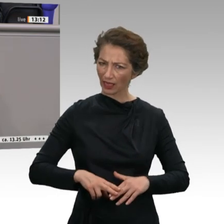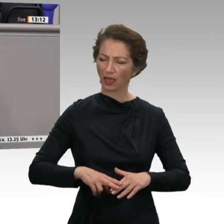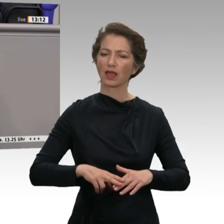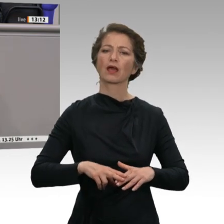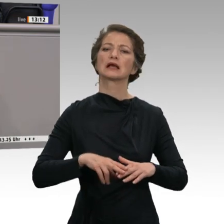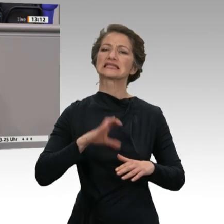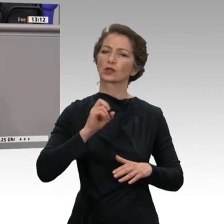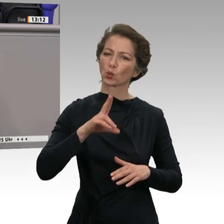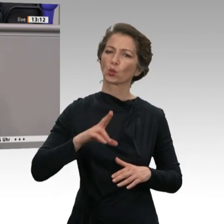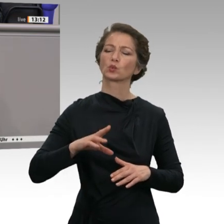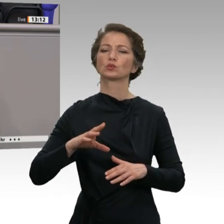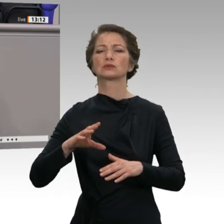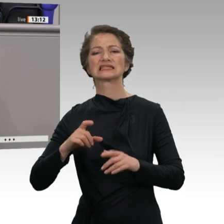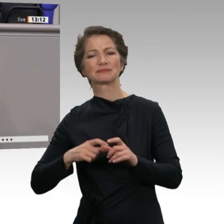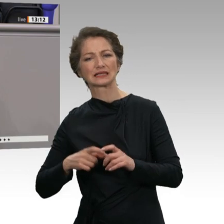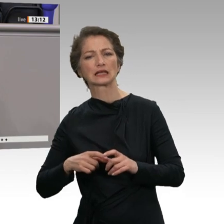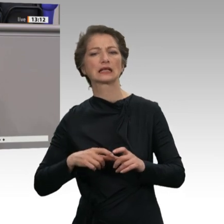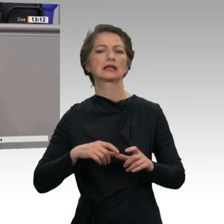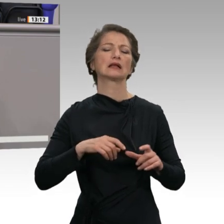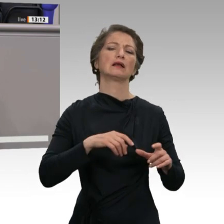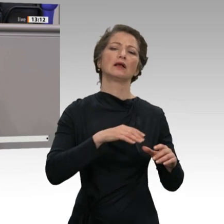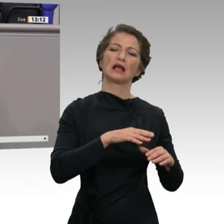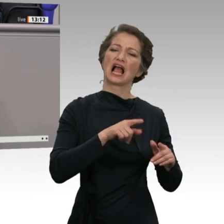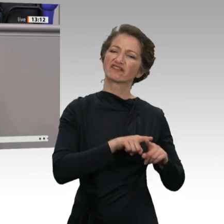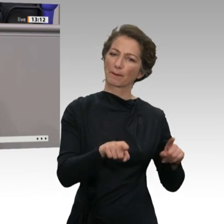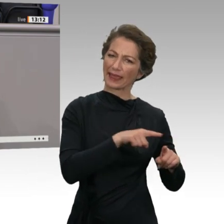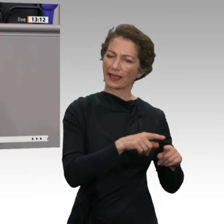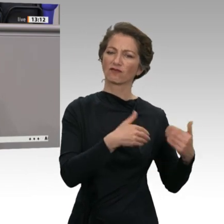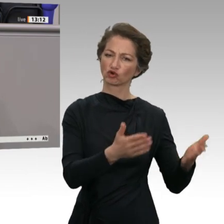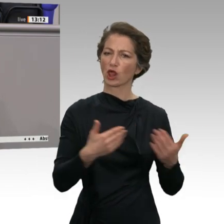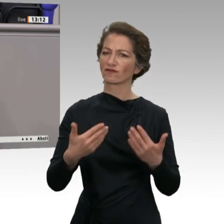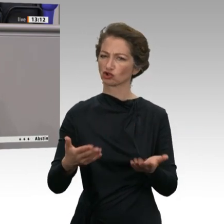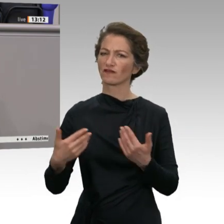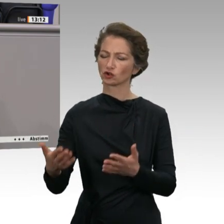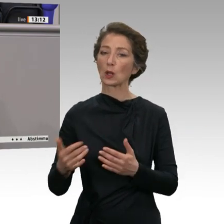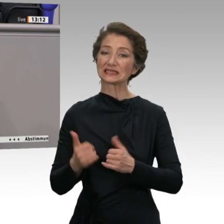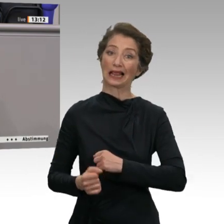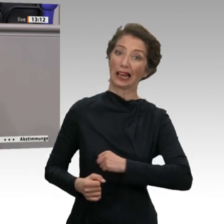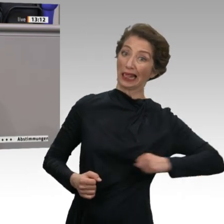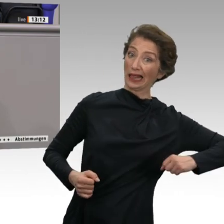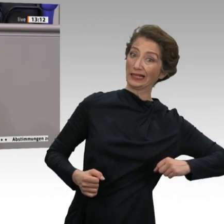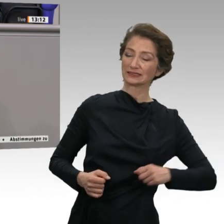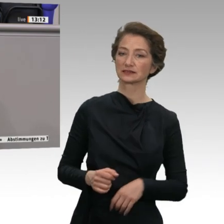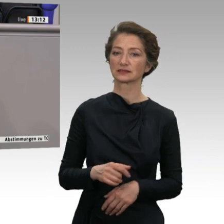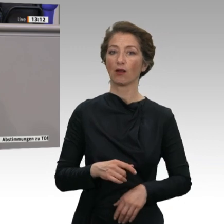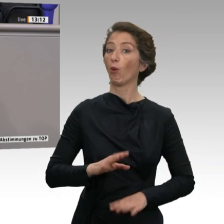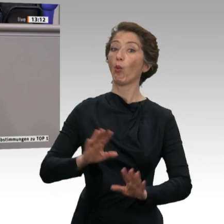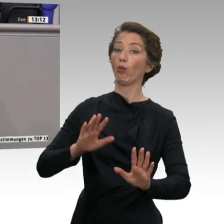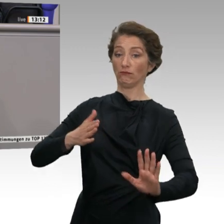Rentenkonzept vorgelegt. Jetzt packen Sie, liebe Kolleginnen und Kollegen der Linken, wieder Ihre Idee einer Mindestrente